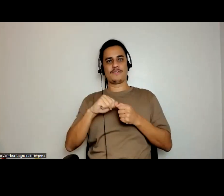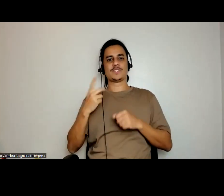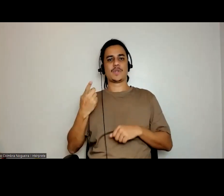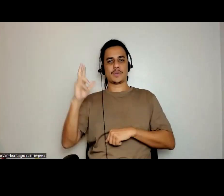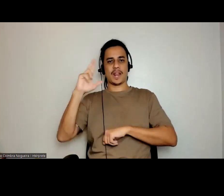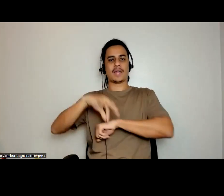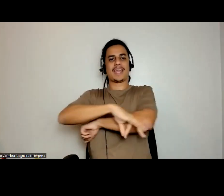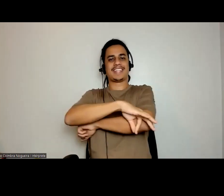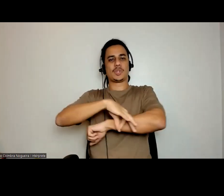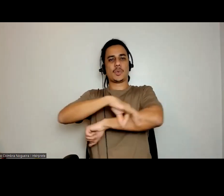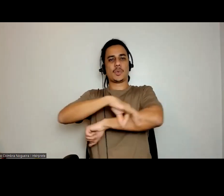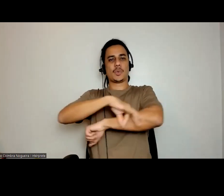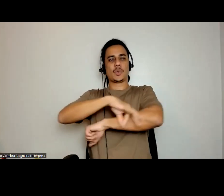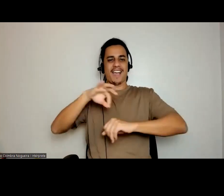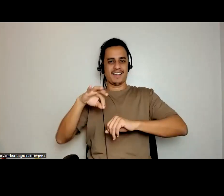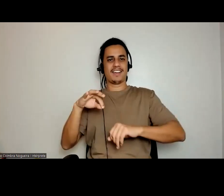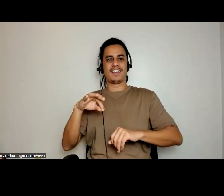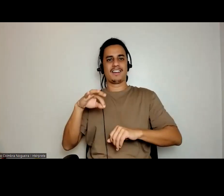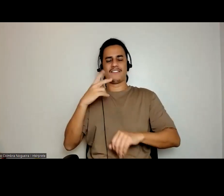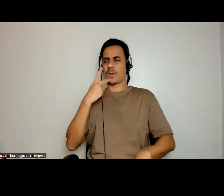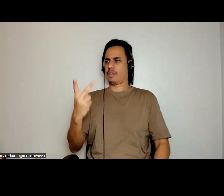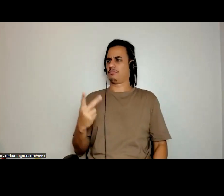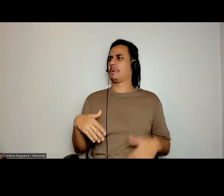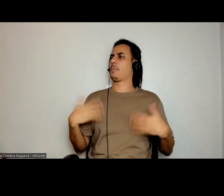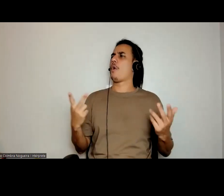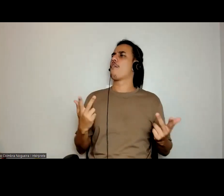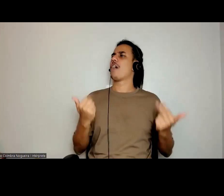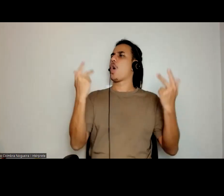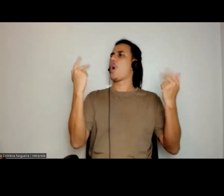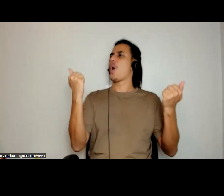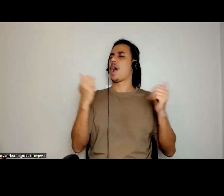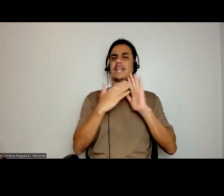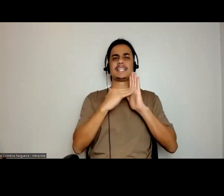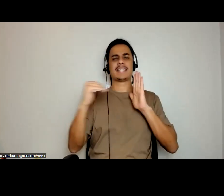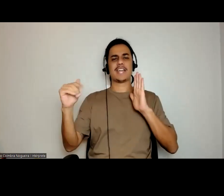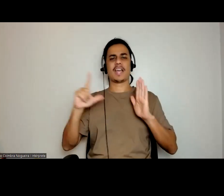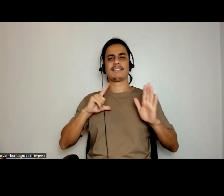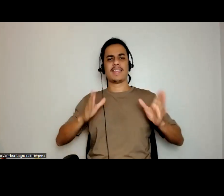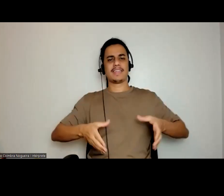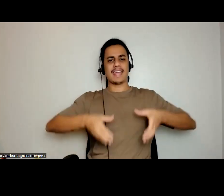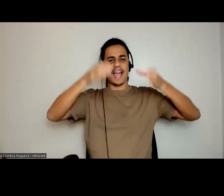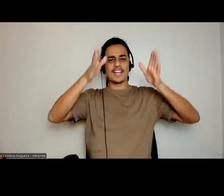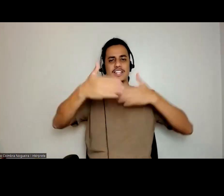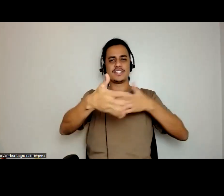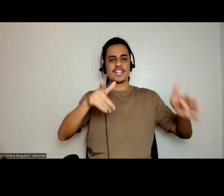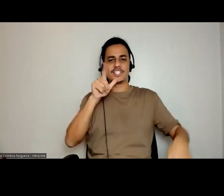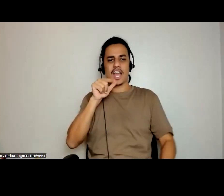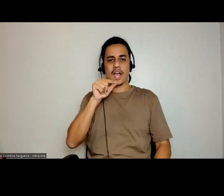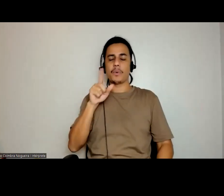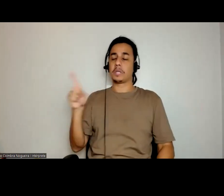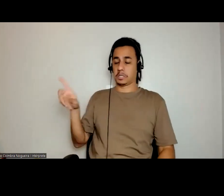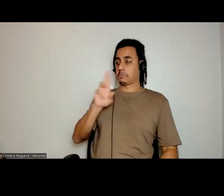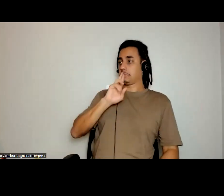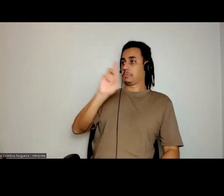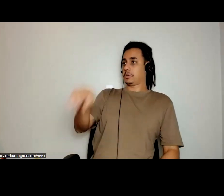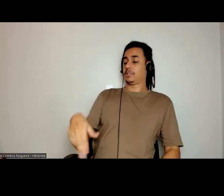Os colegas da arquitetura e urbanismo falaram, que valor de estética tem uma caixa d'água? Aí, D.F. Nelon disse,